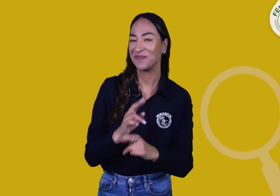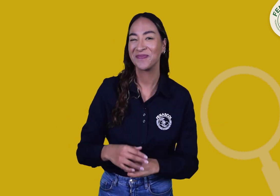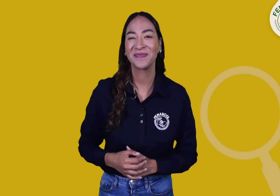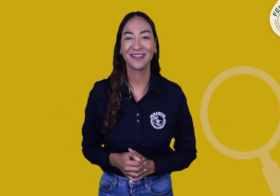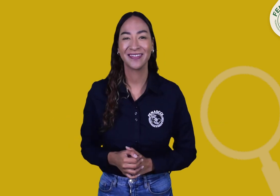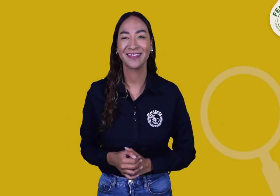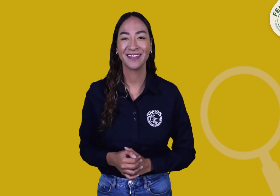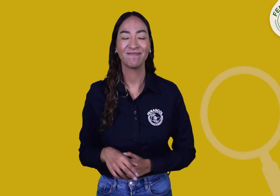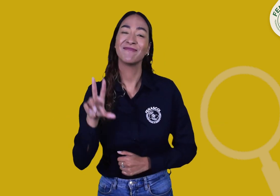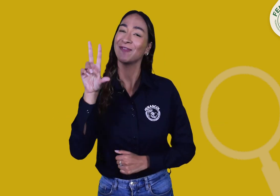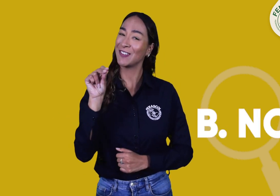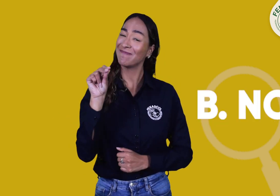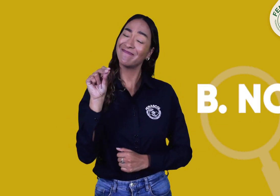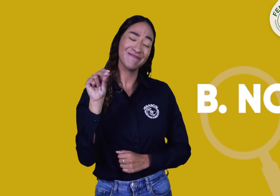B. No.